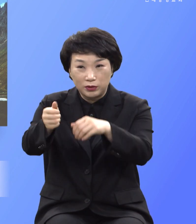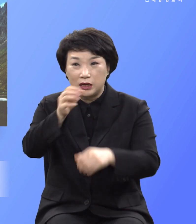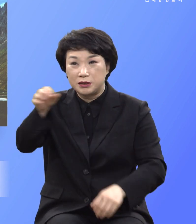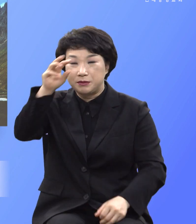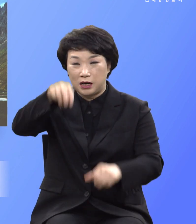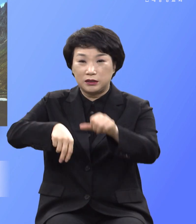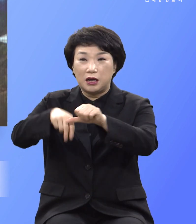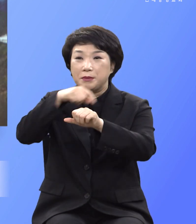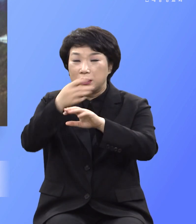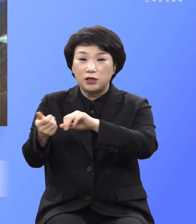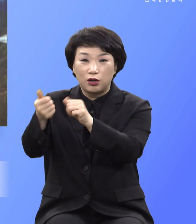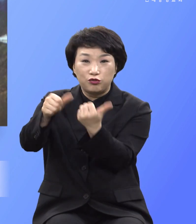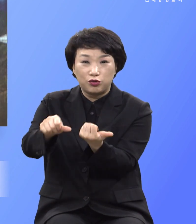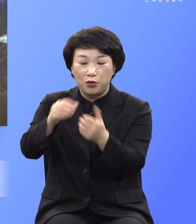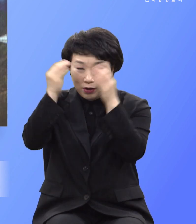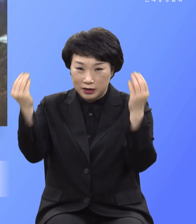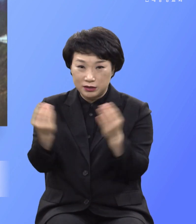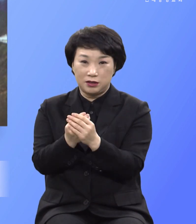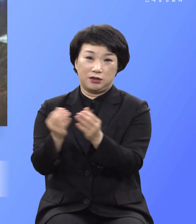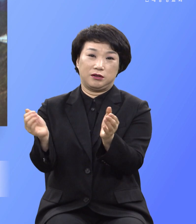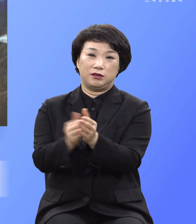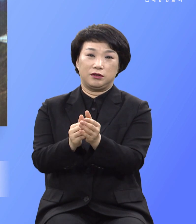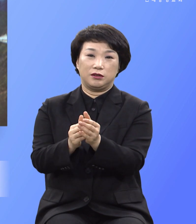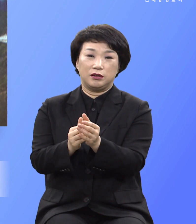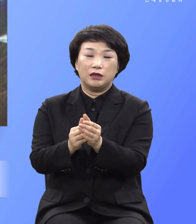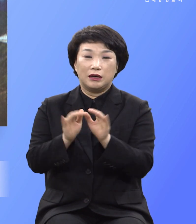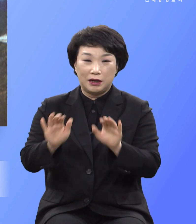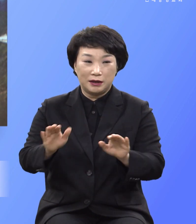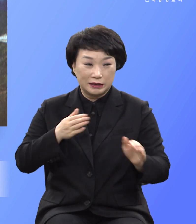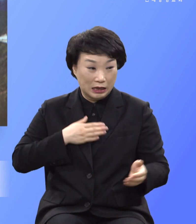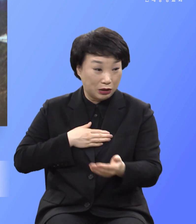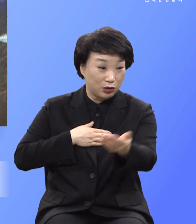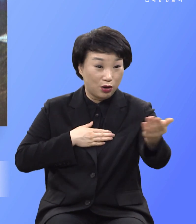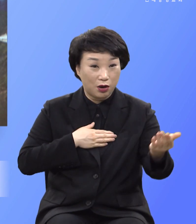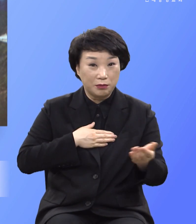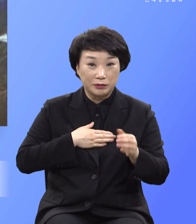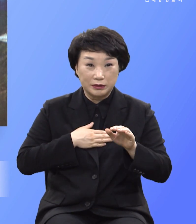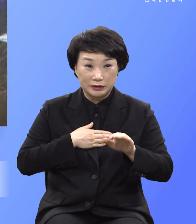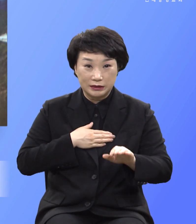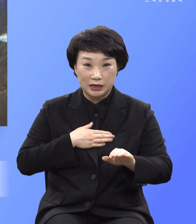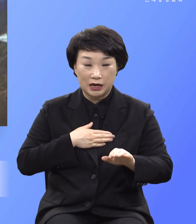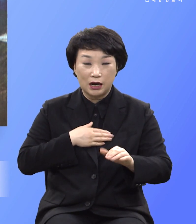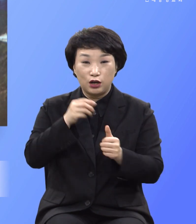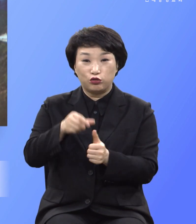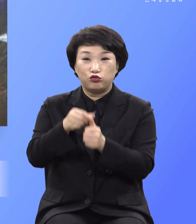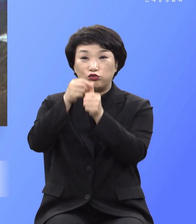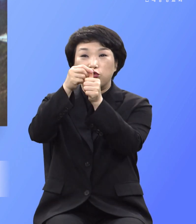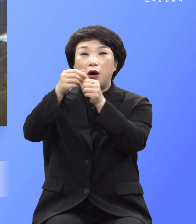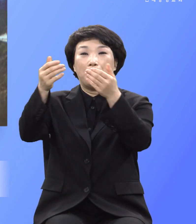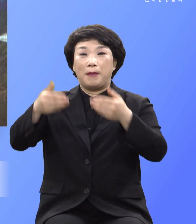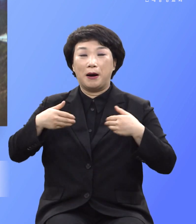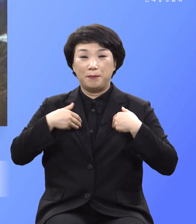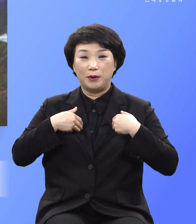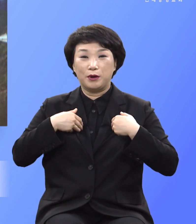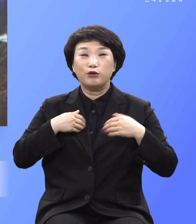신심으로 완성했으니 나와 여러분들은 구원 받아야 할 우리에게는